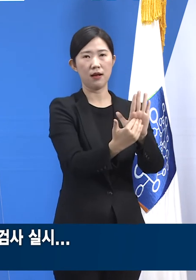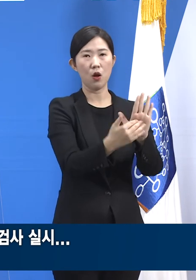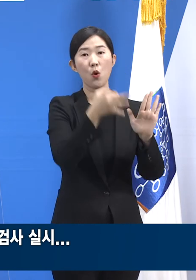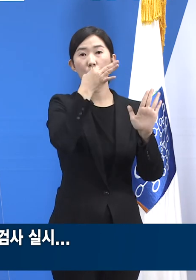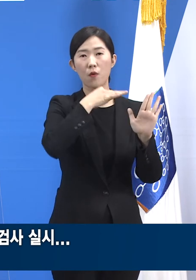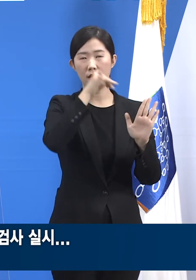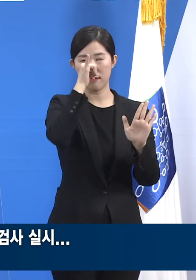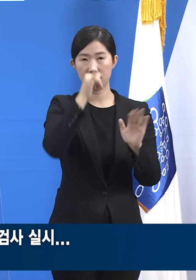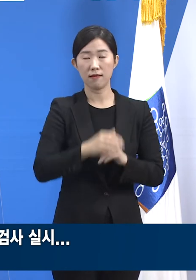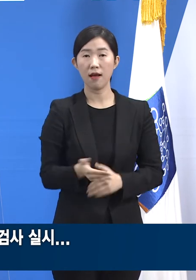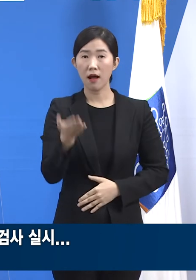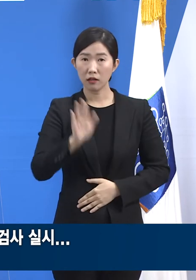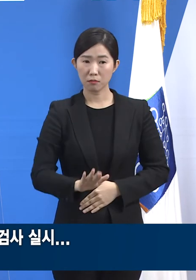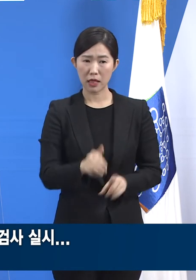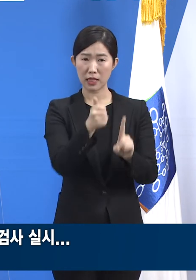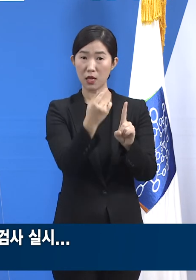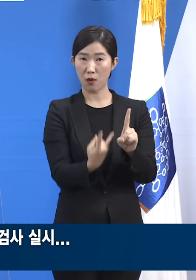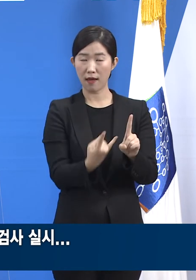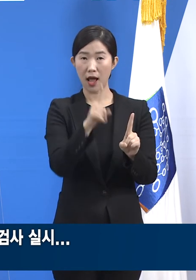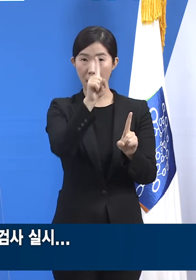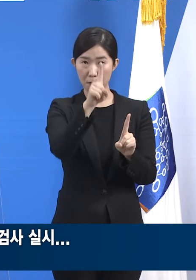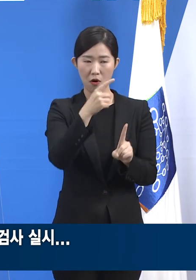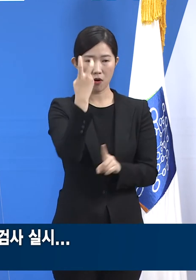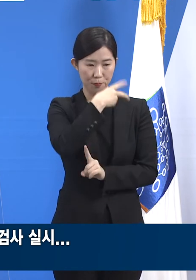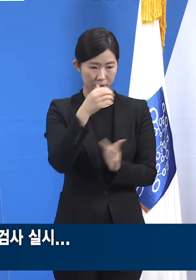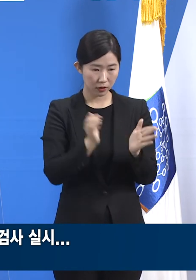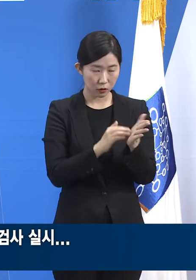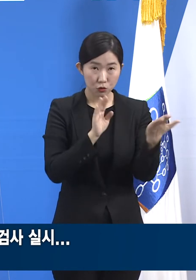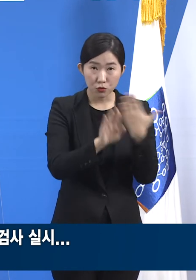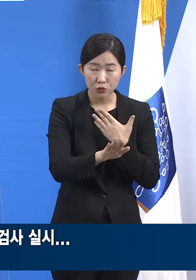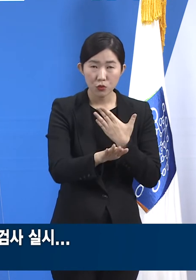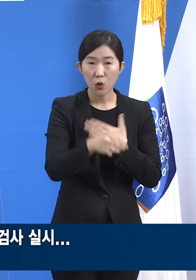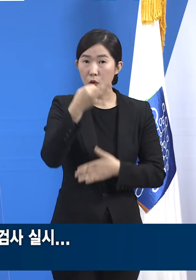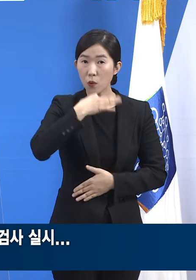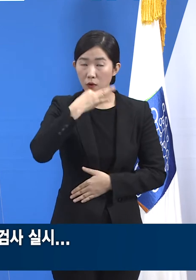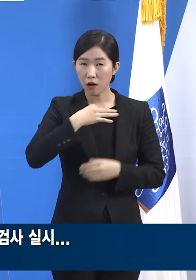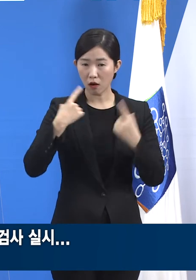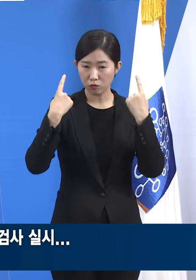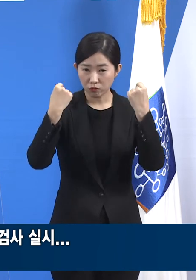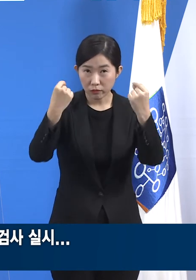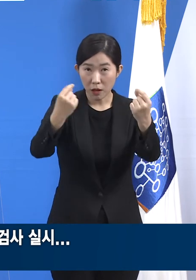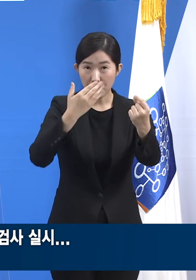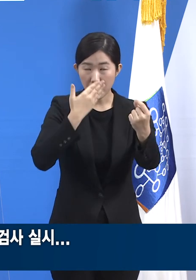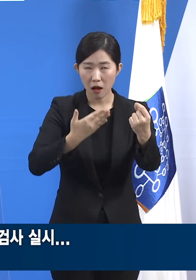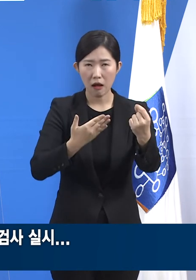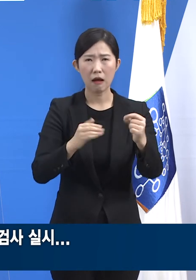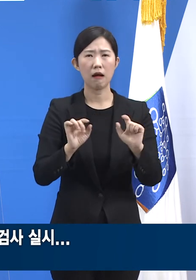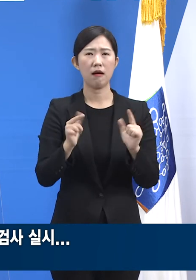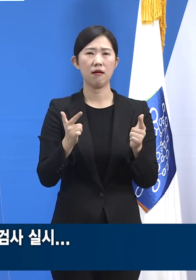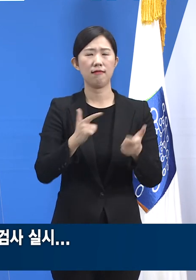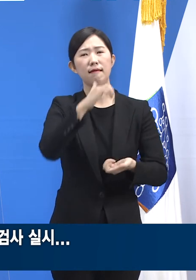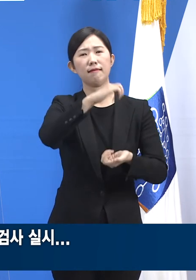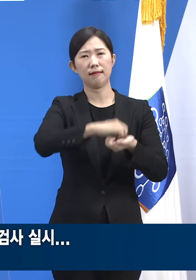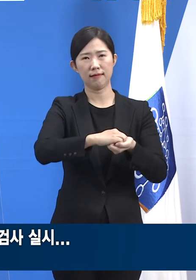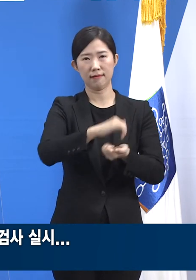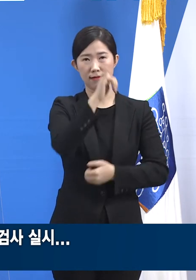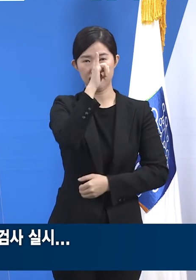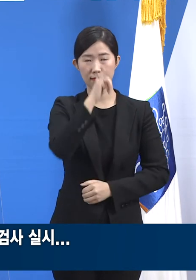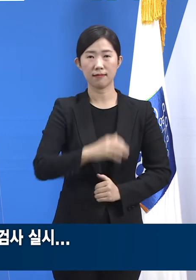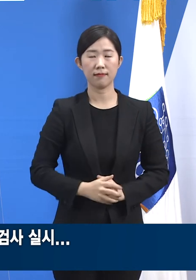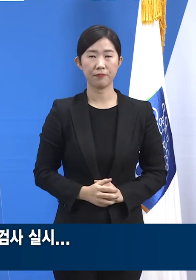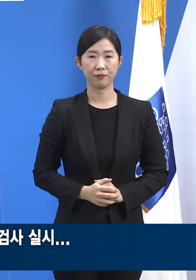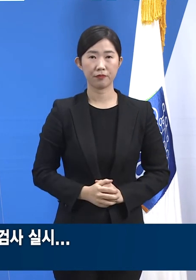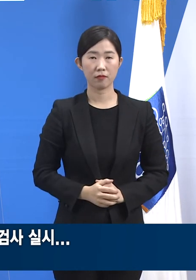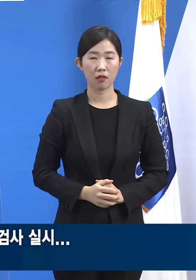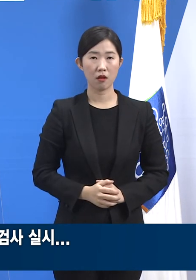이례성 단면 점수검사는 그 시점에만 결과가 유효하다는 점에서 한계도 분명합니다. 이 결과의